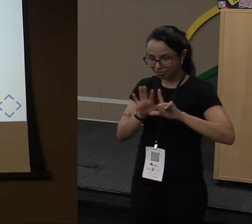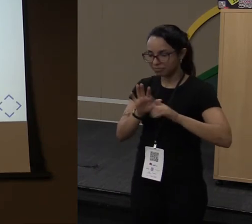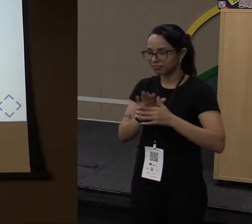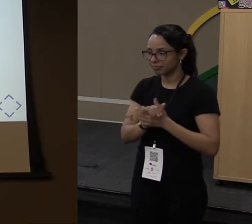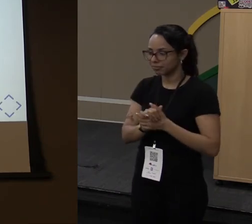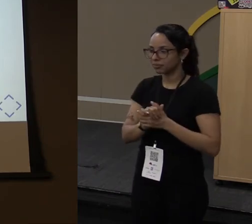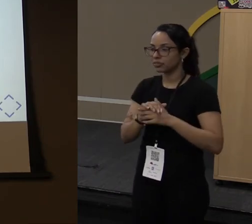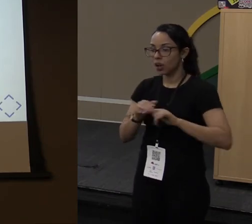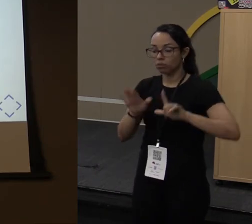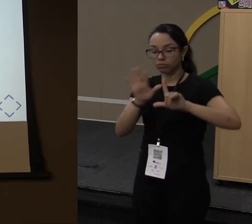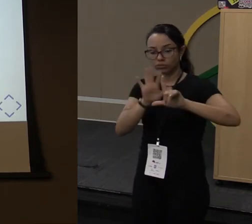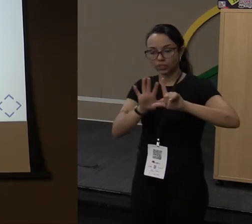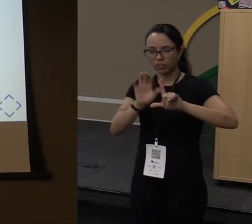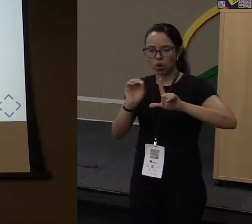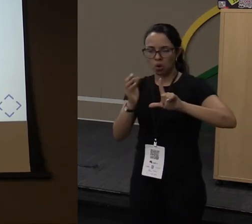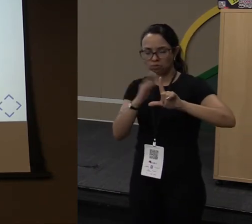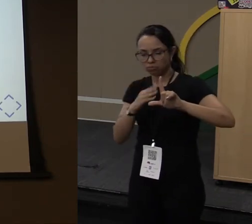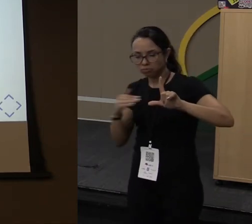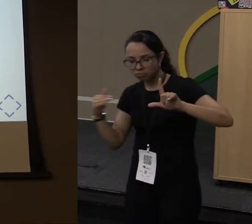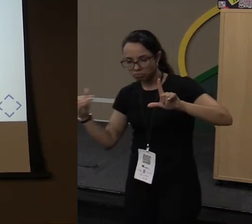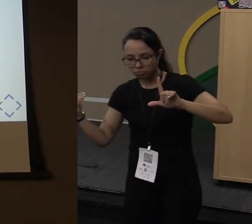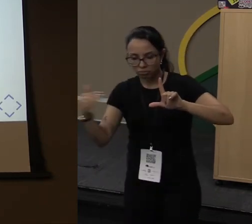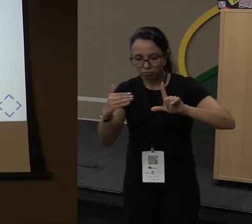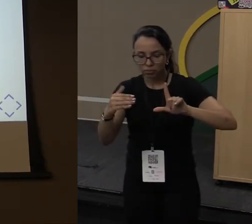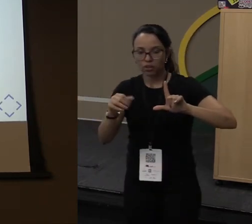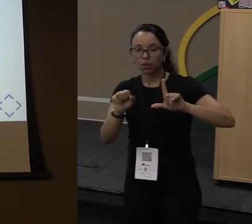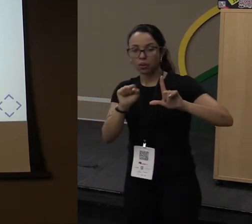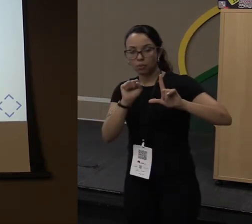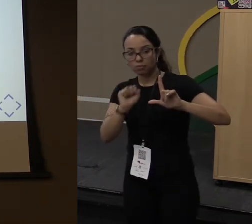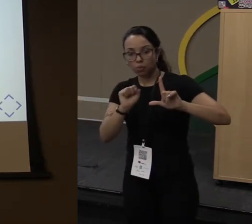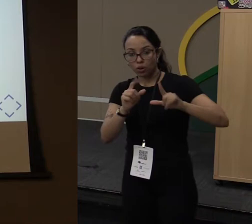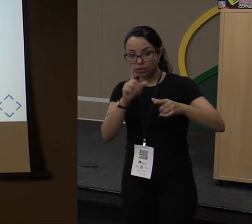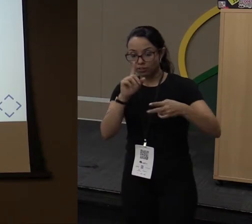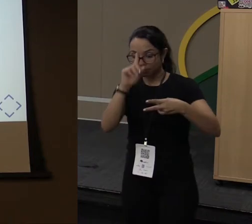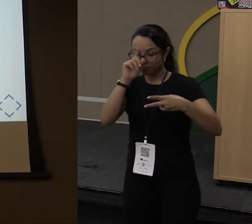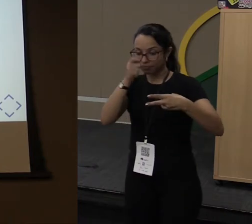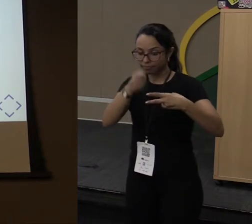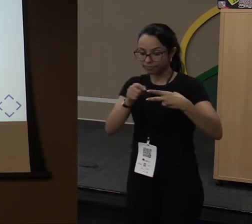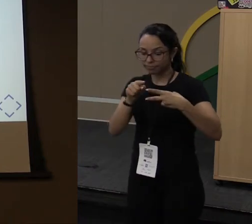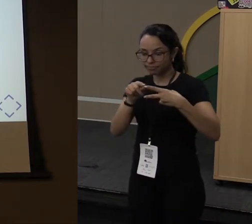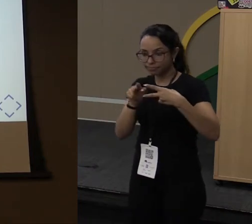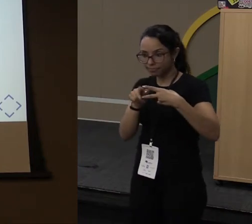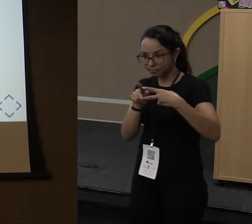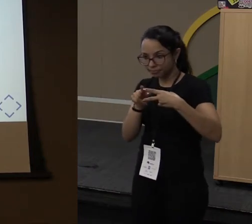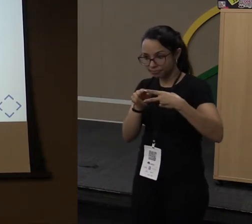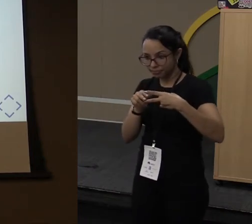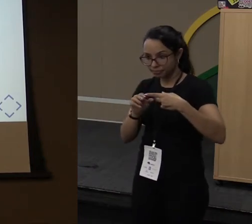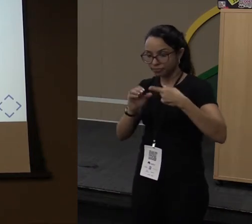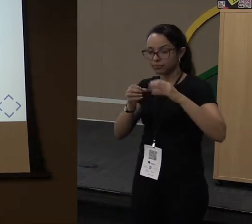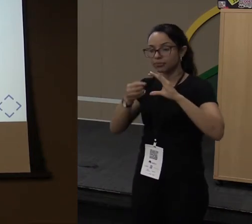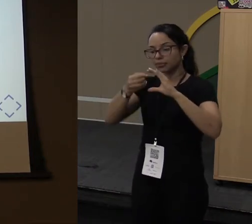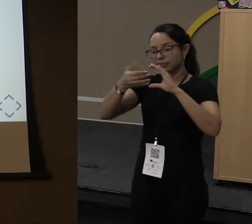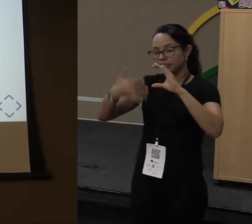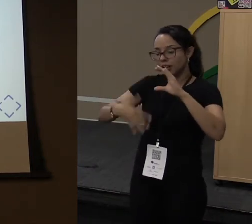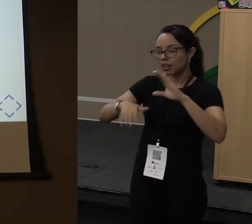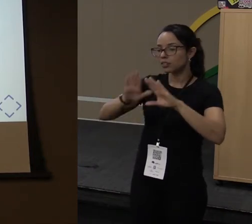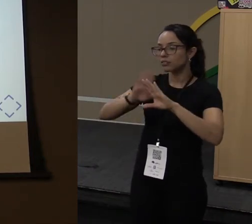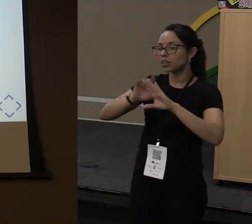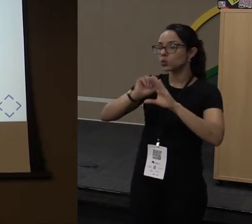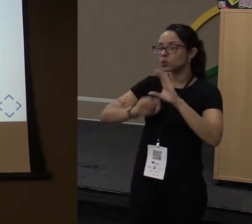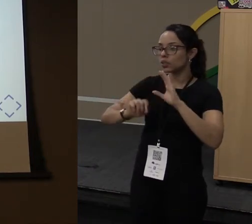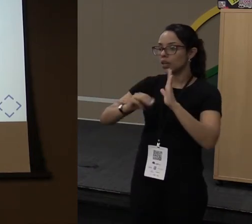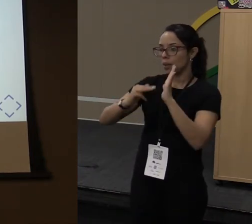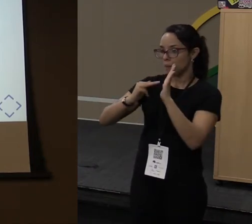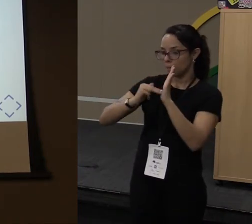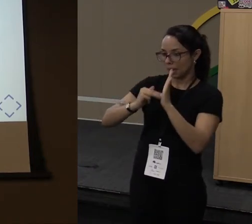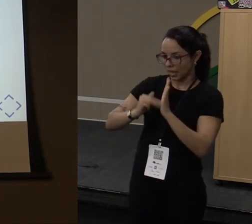Basicamente, em uma classe, gente pode definir duas coisas. O que uma classe faz, que são os seus métodos. E o